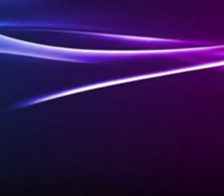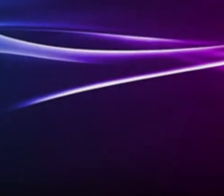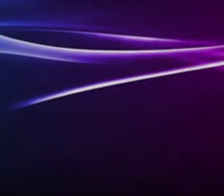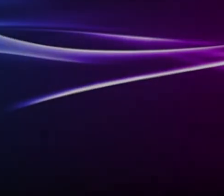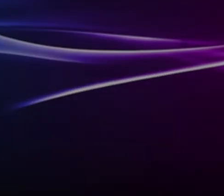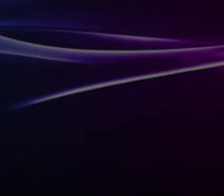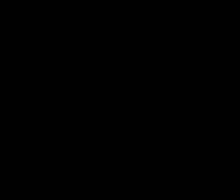grazie tutti.